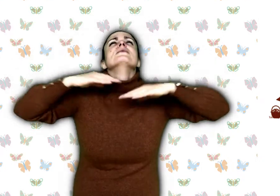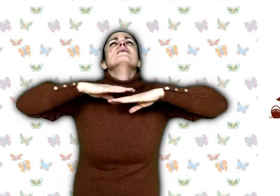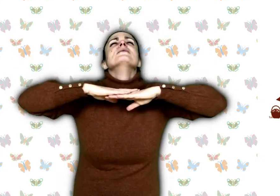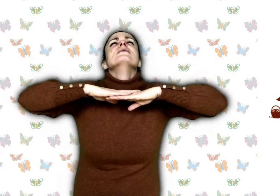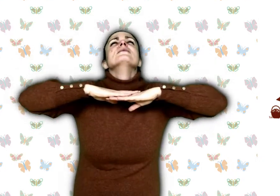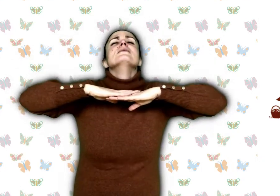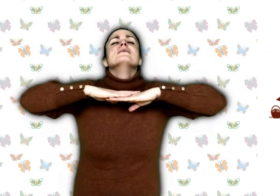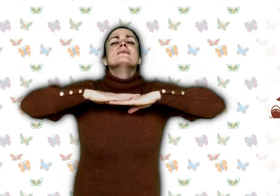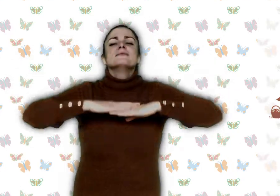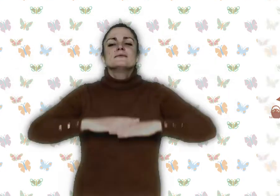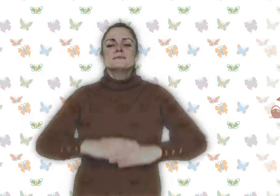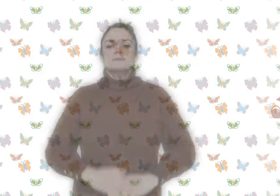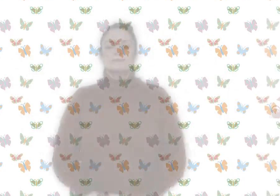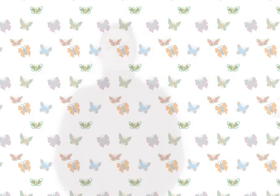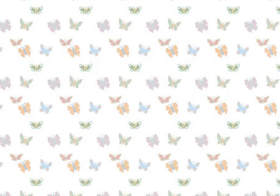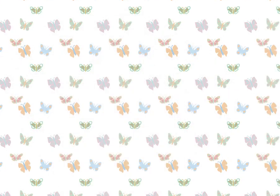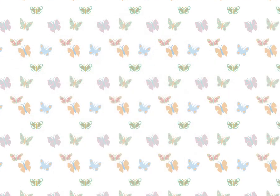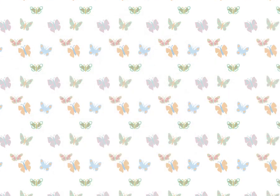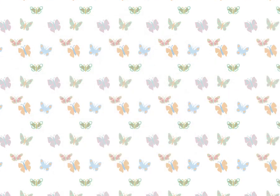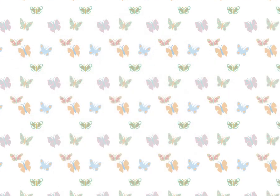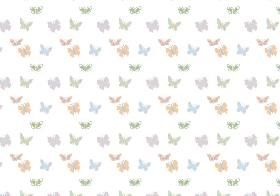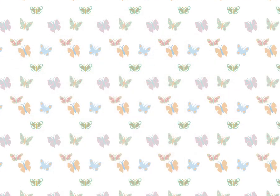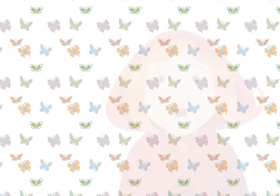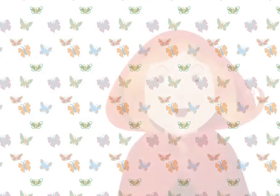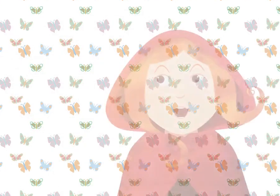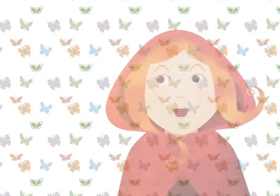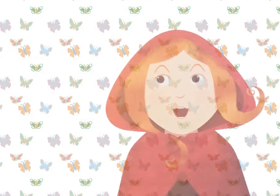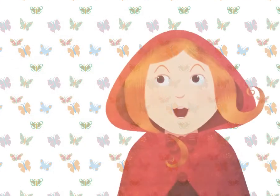le feuillage qu'on était bien.